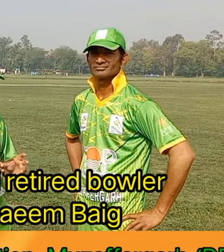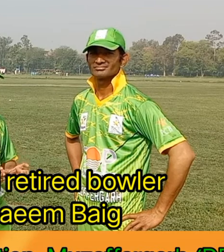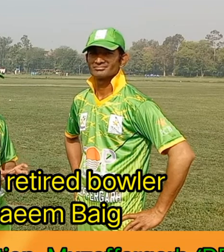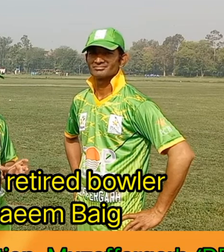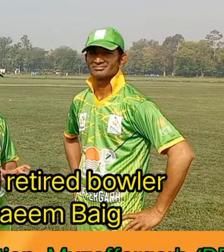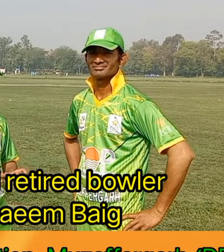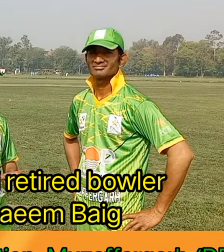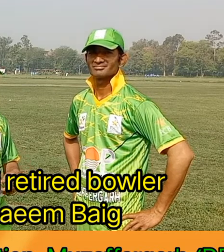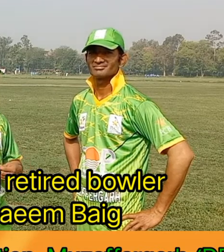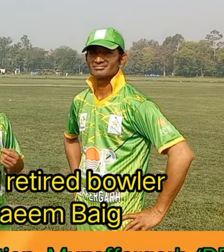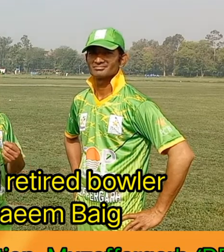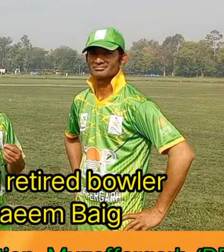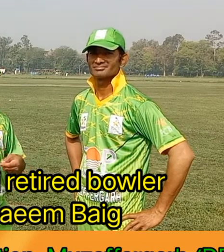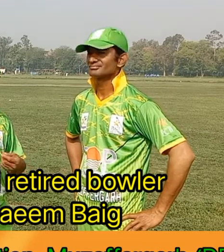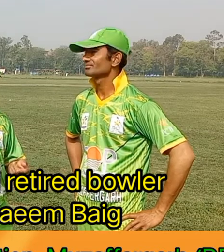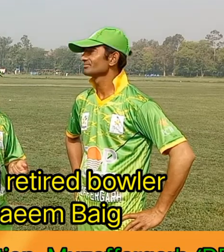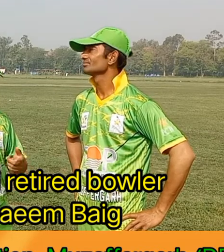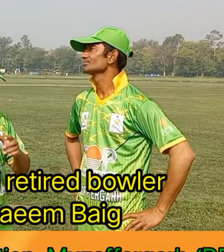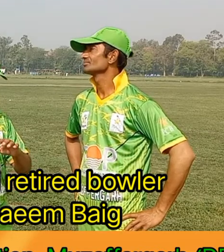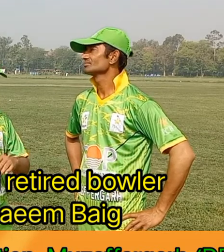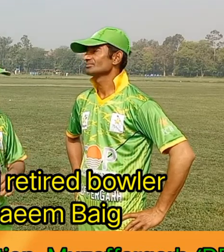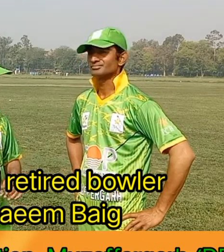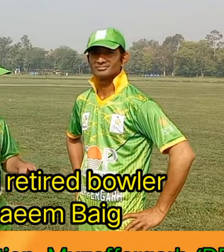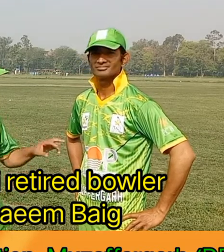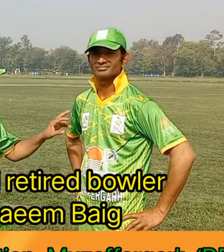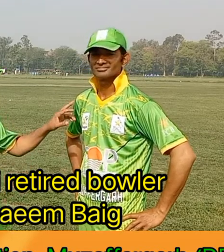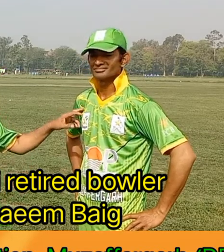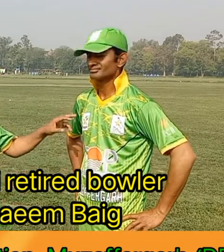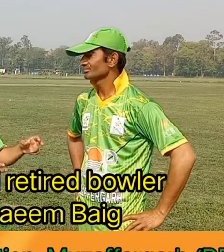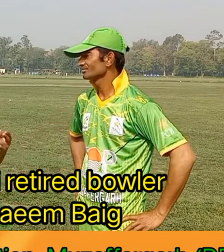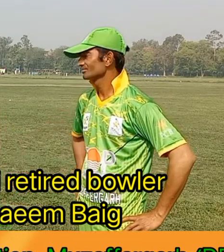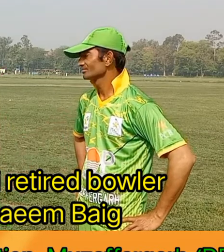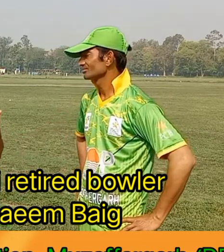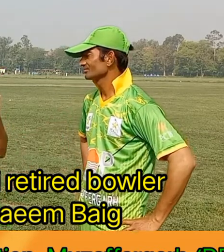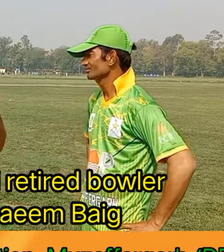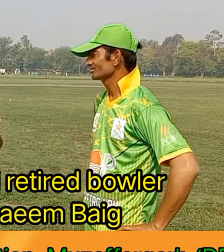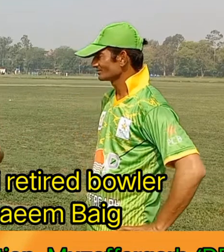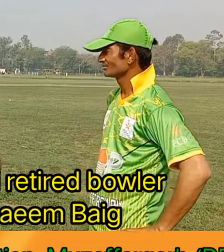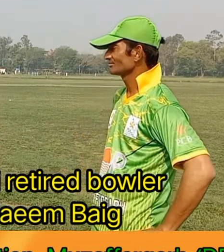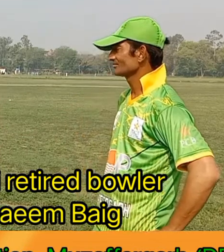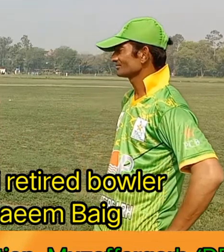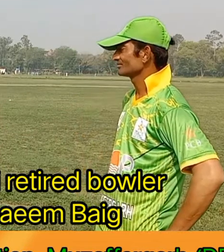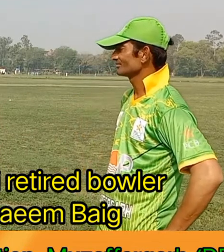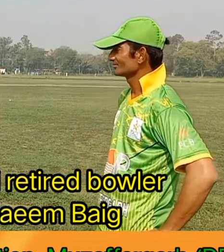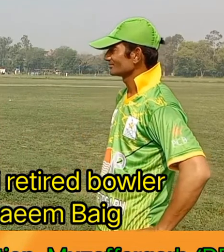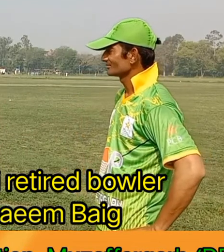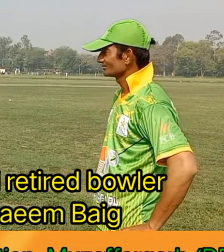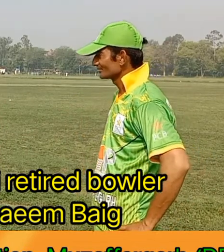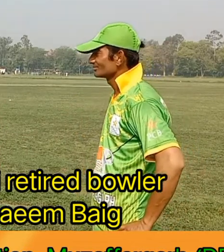ویڈیو کے دوران ہی ٹرانسلیٹ کر کے بھی آپ کو بتاؤں گا میں آپ